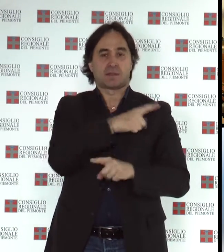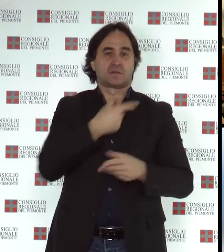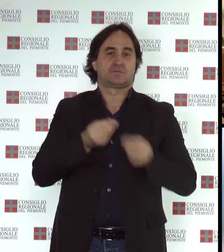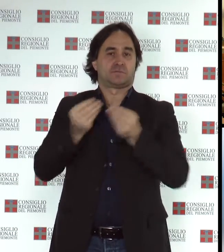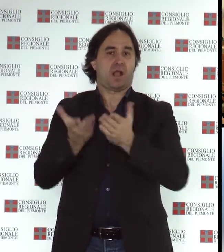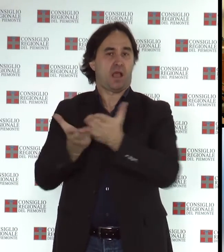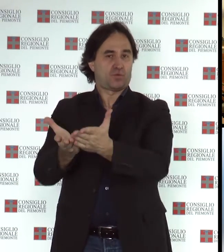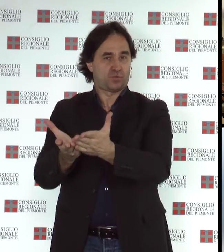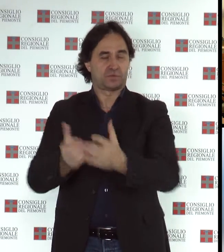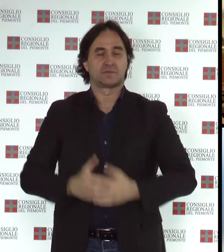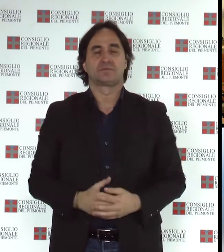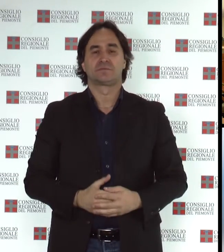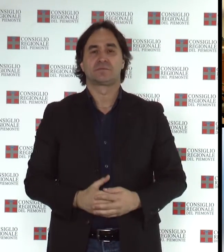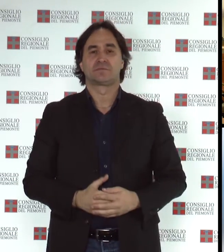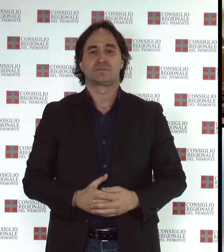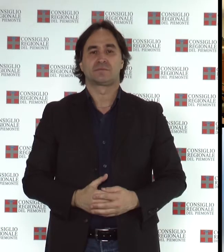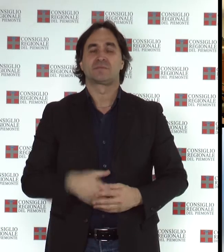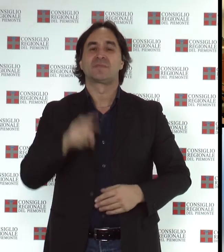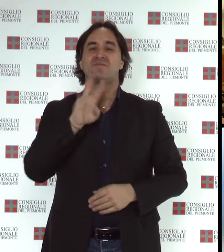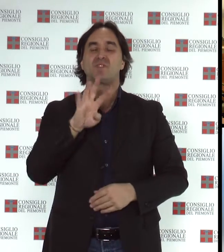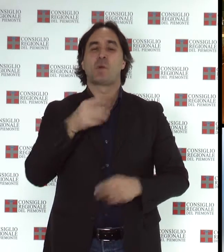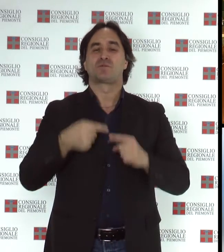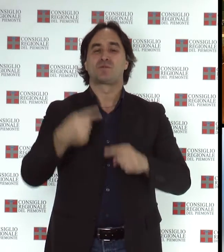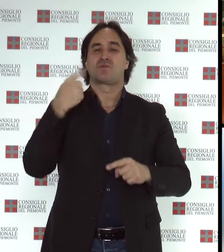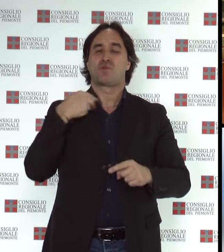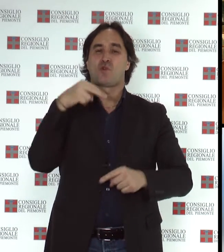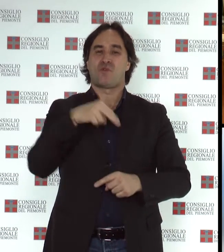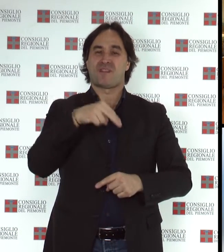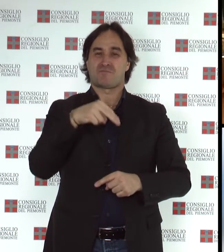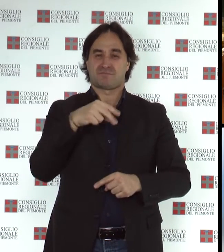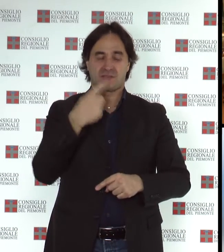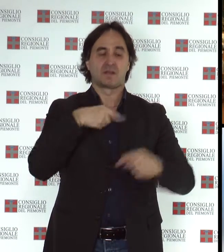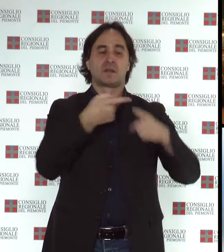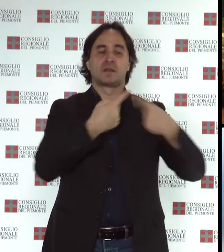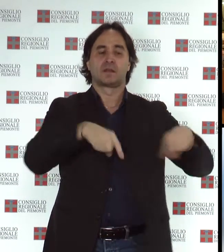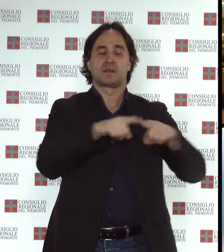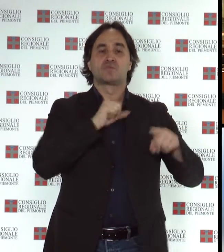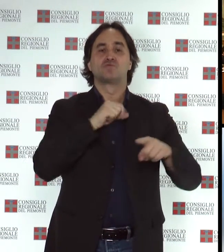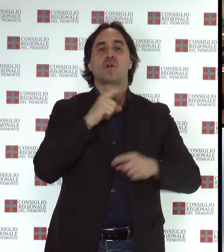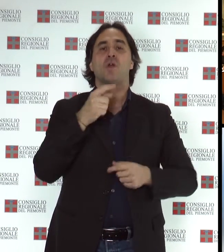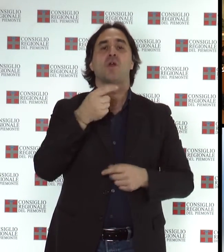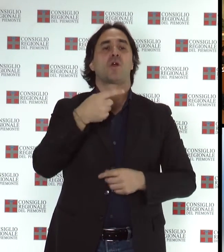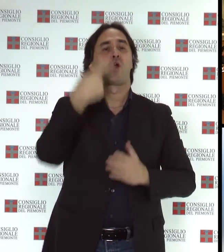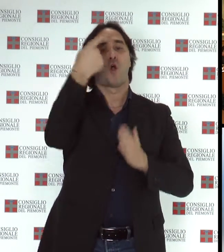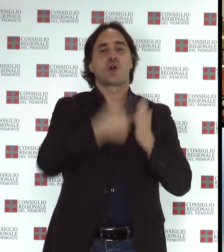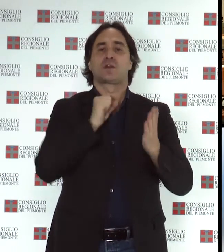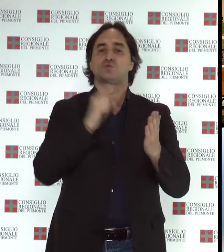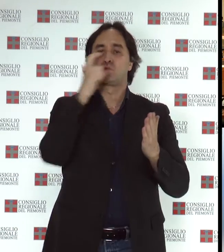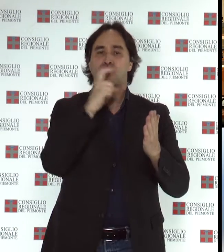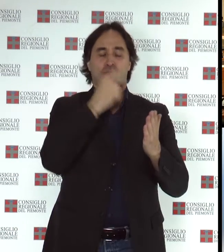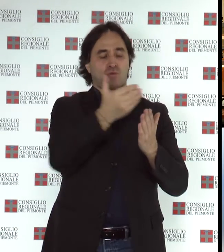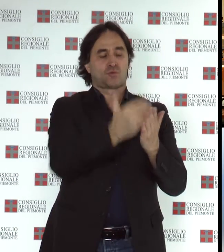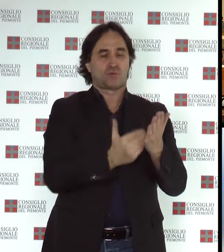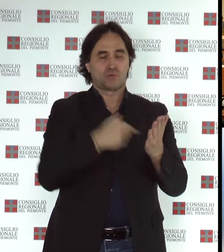il consiglio regionale ha discusso il 24 novembre diverse emozioni e ordini del giorno in particolare è stato approvato un documento del